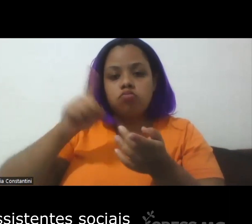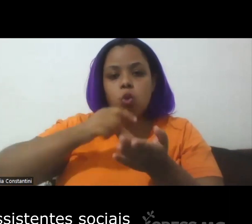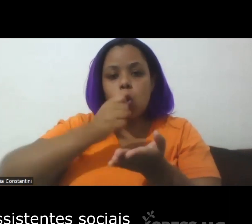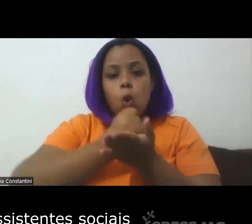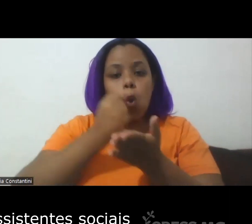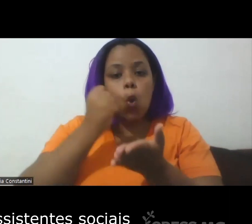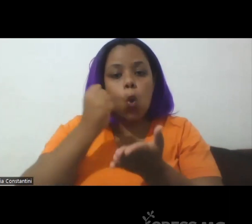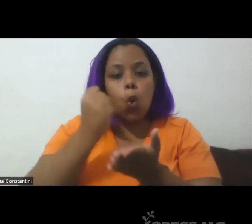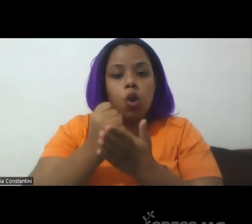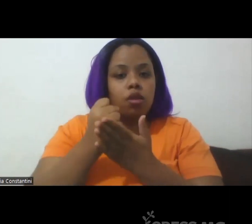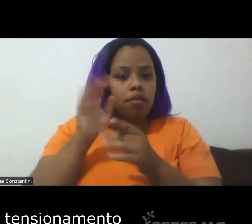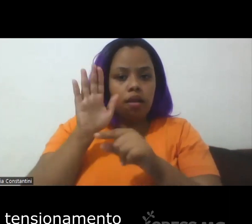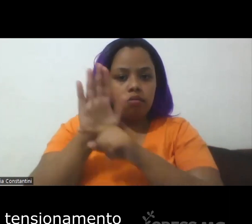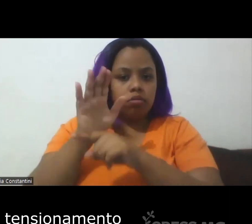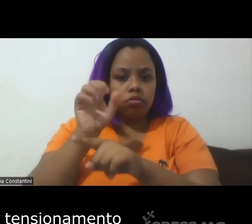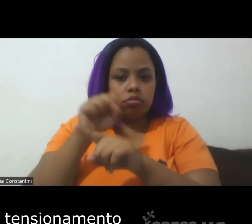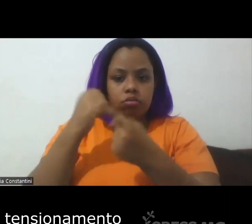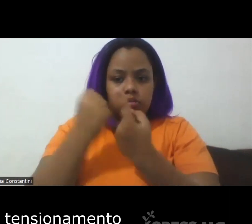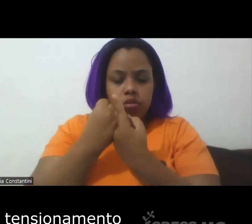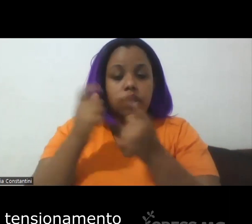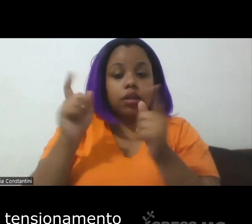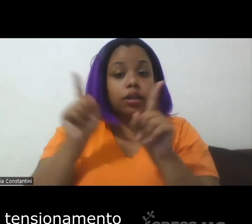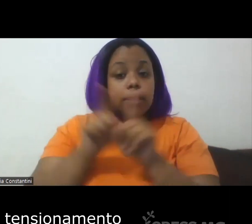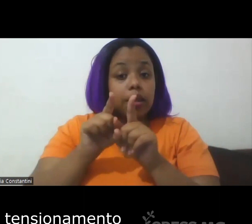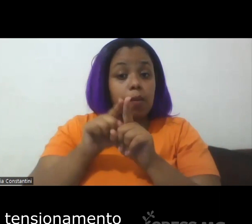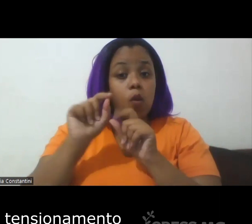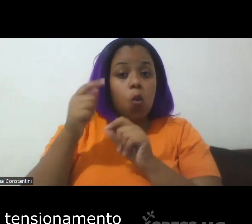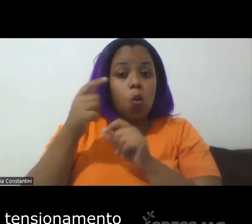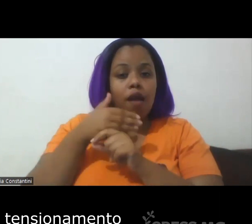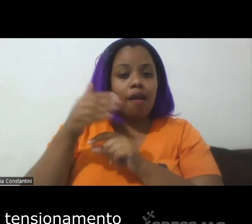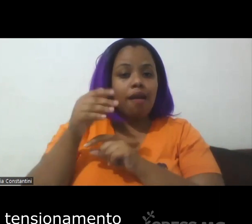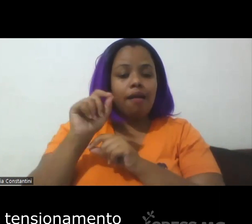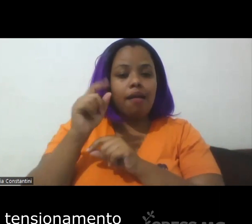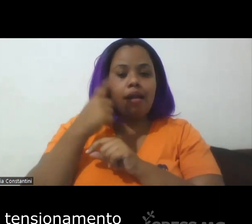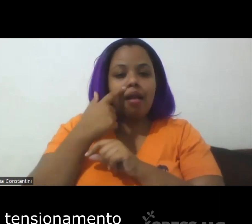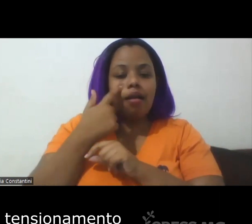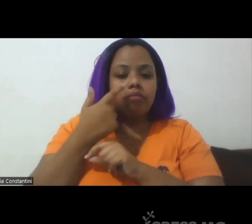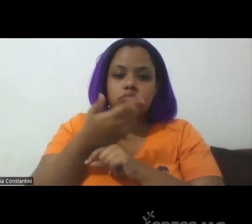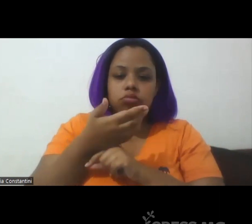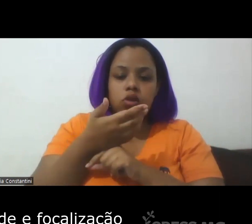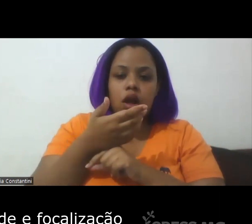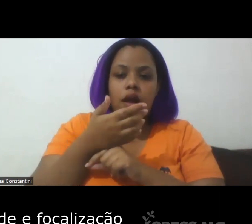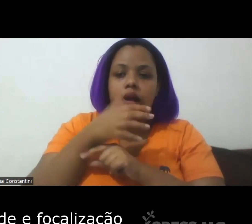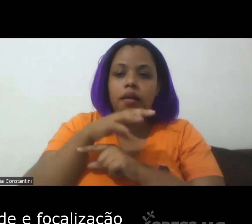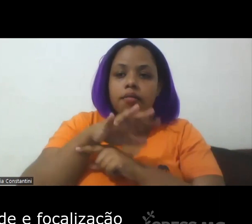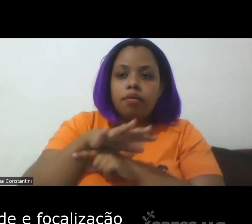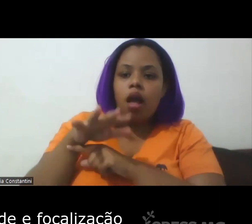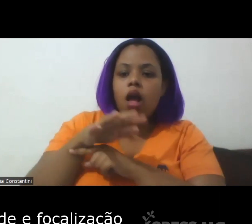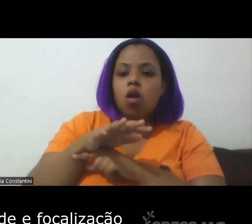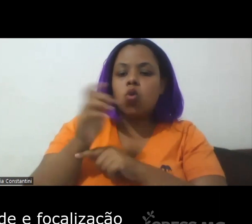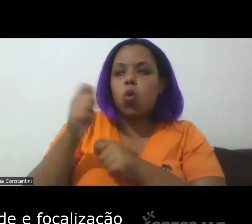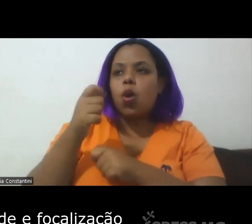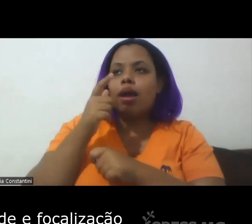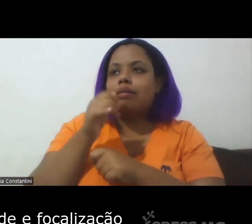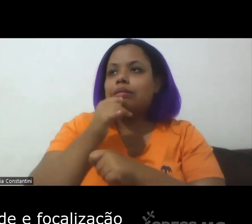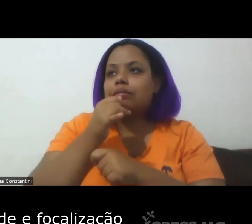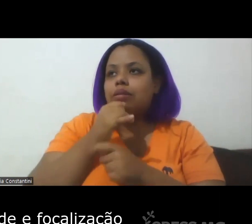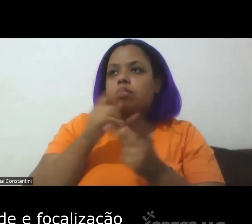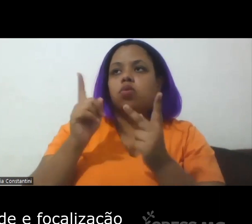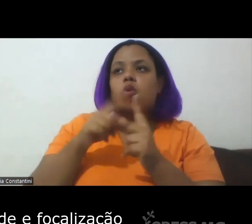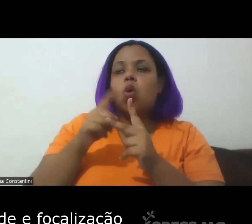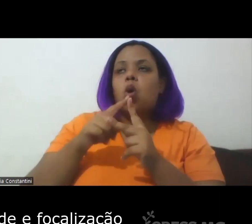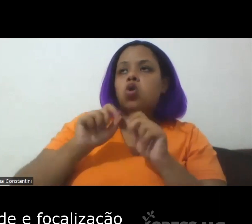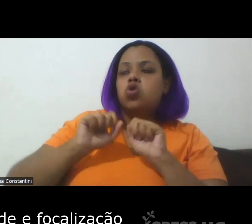assistentes sociais para operar nesse tensionamento entre universalidade